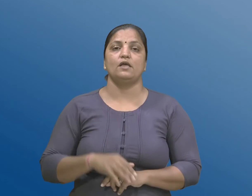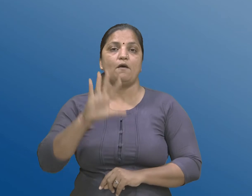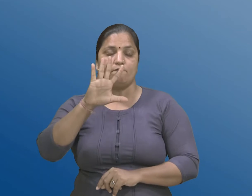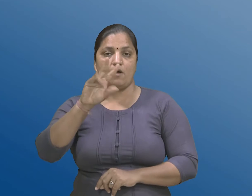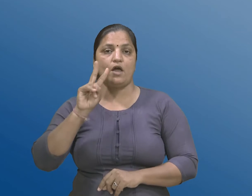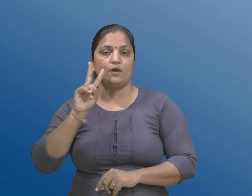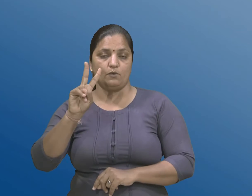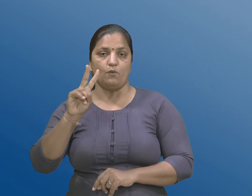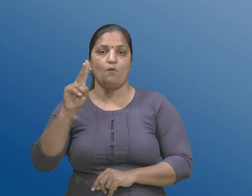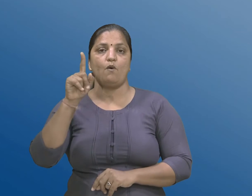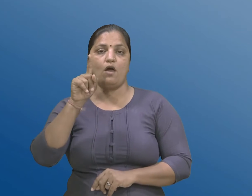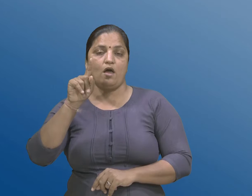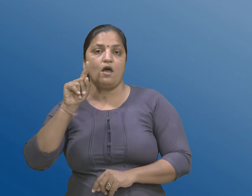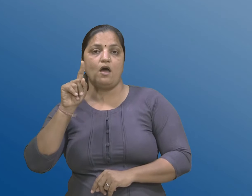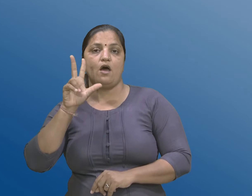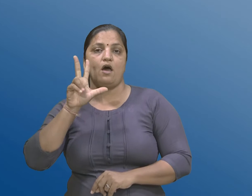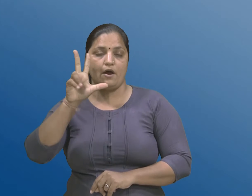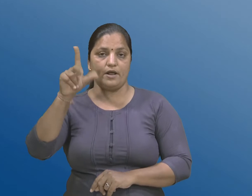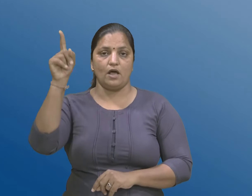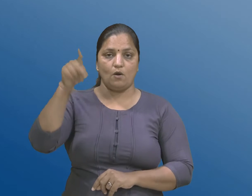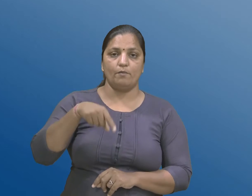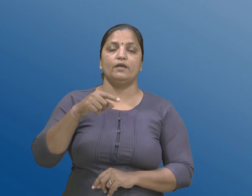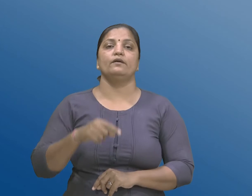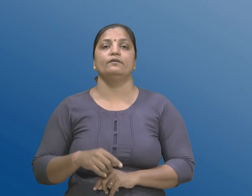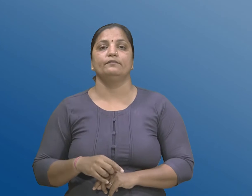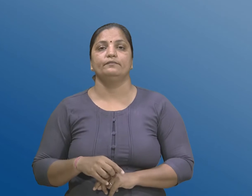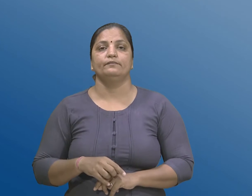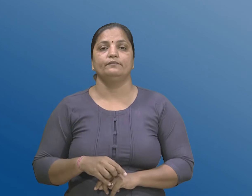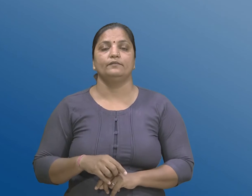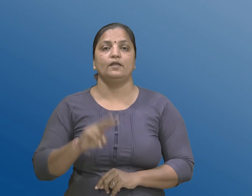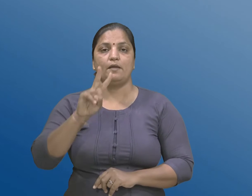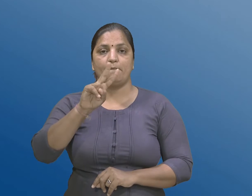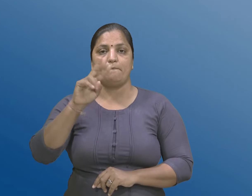अधार अबलिक बेहजार अनवय